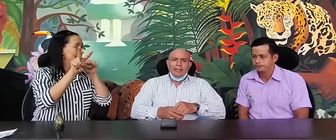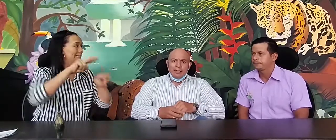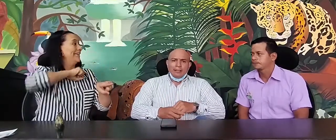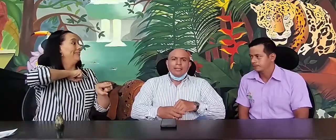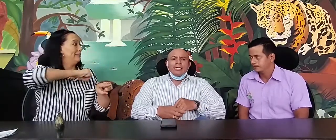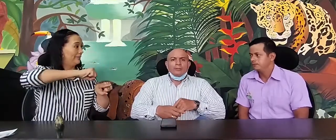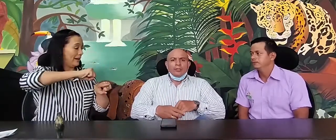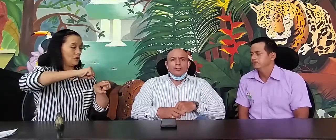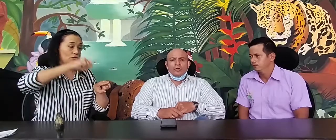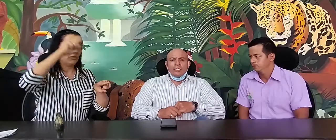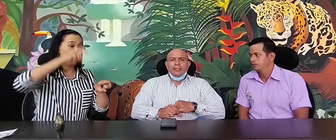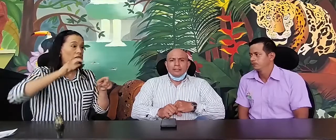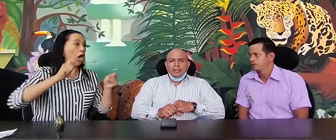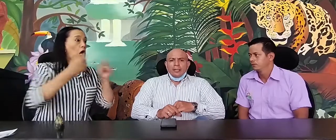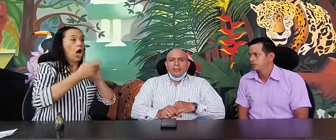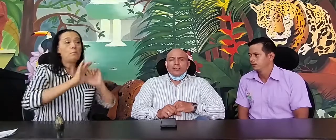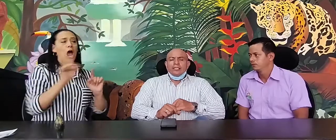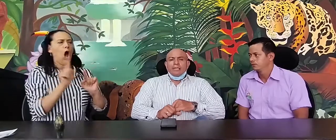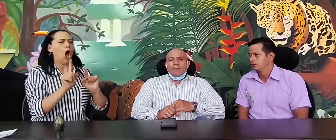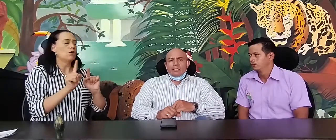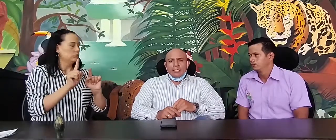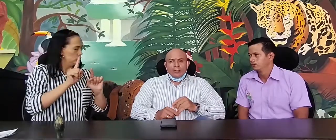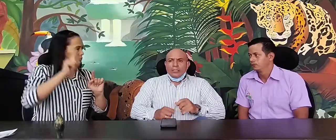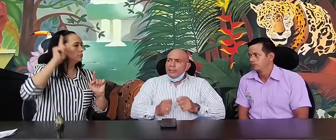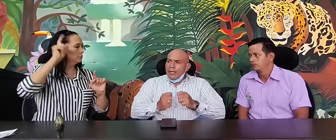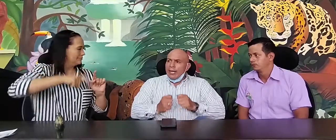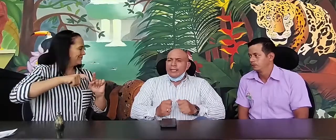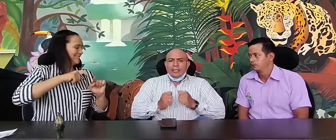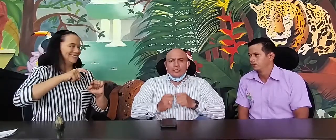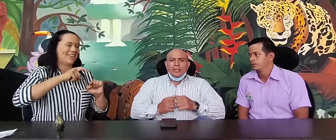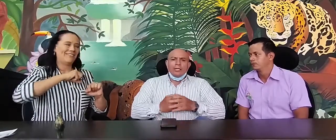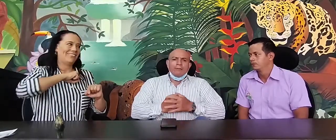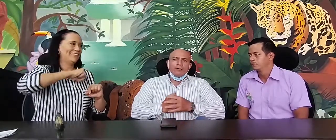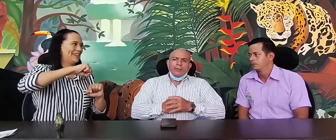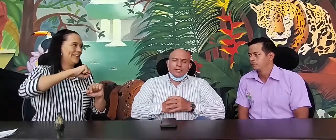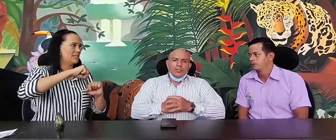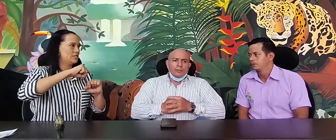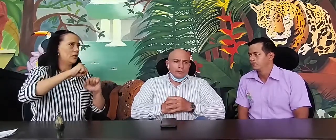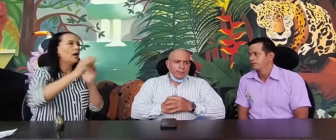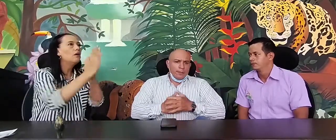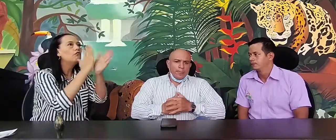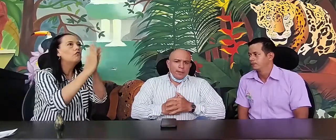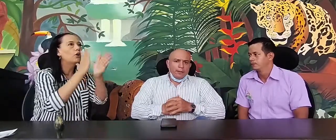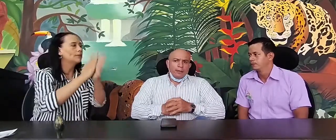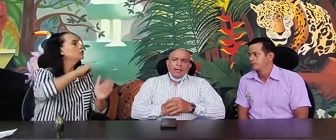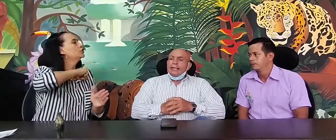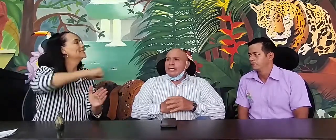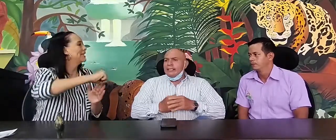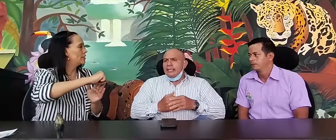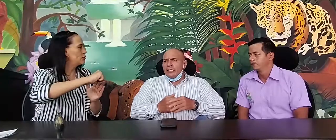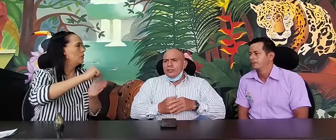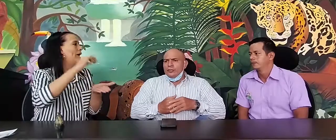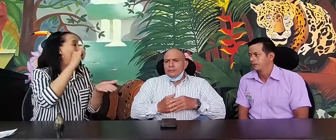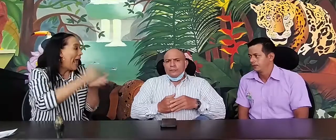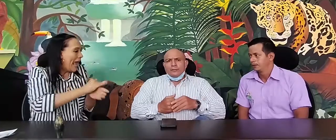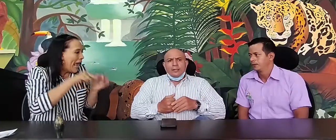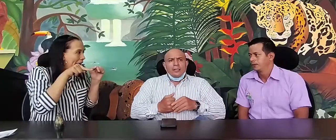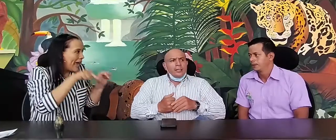de las personas con discapacidad auditiva al derecho a la información. A raíz de ello, y